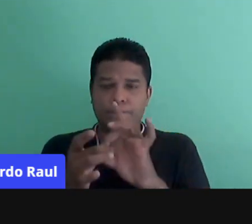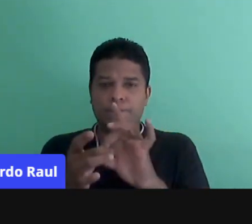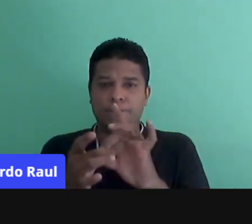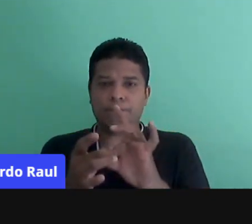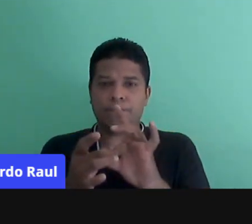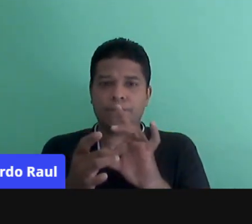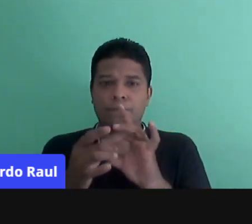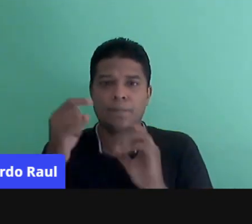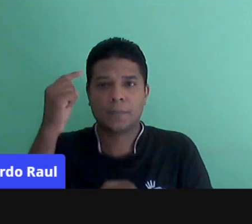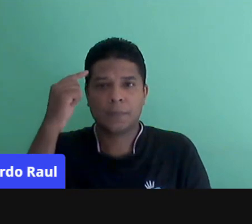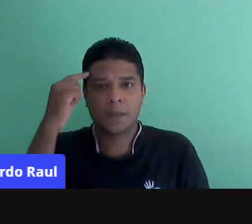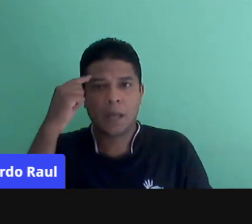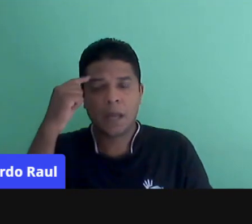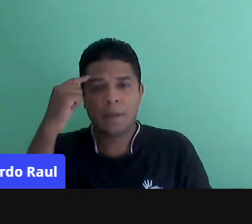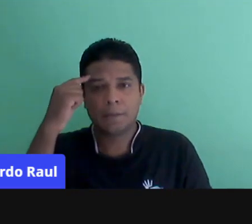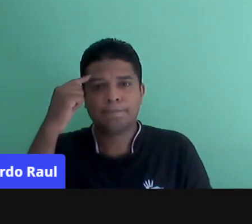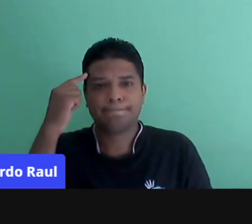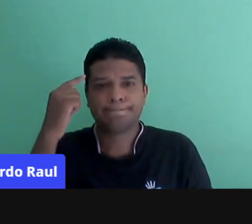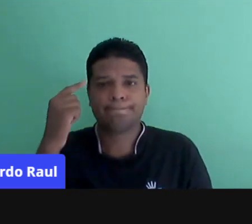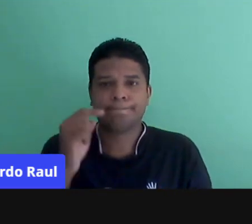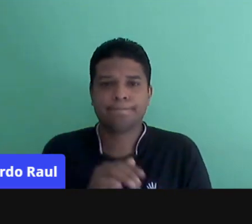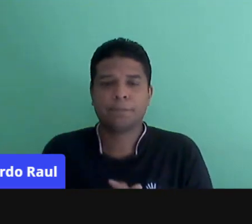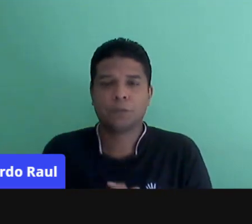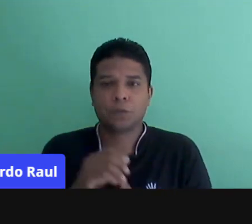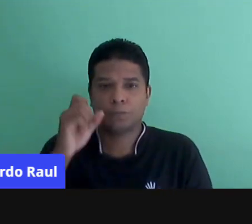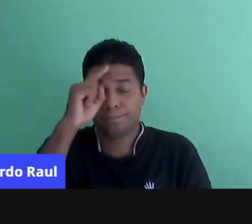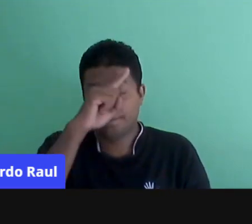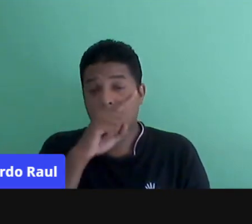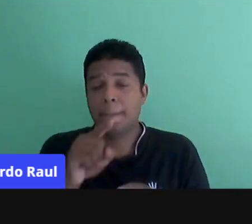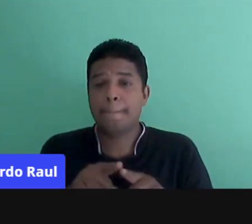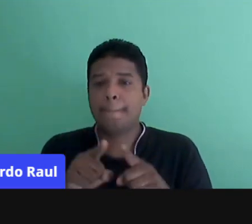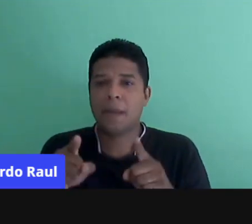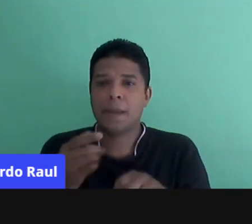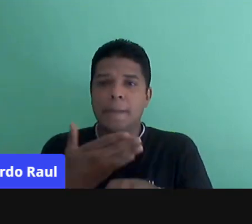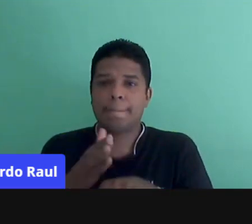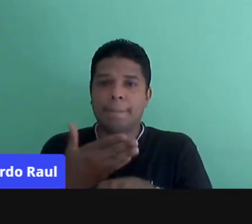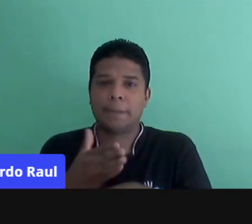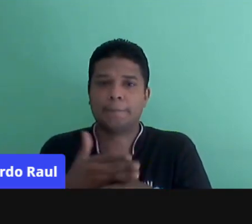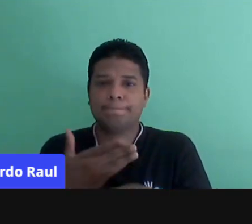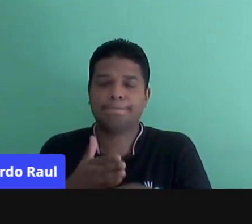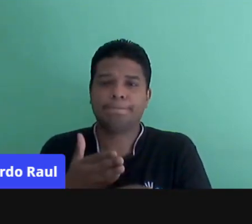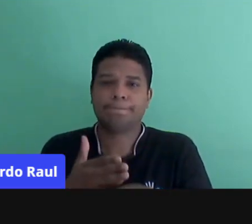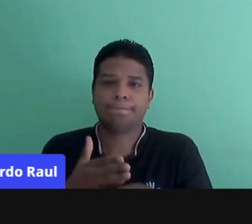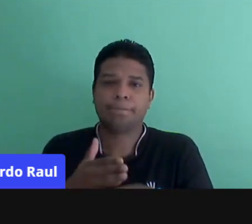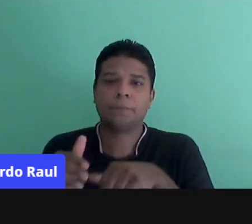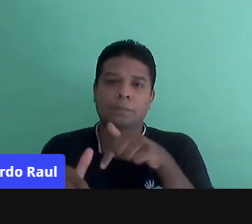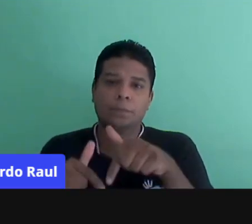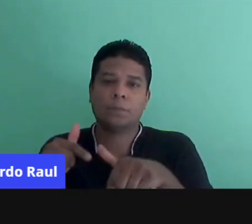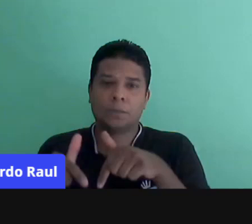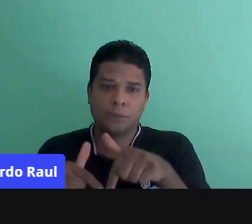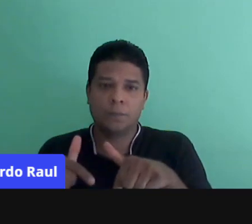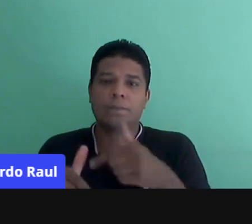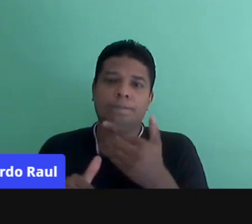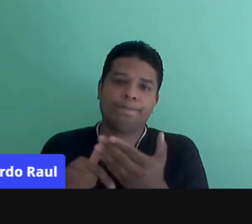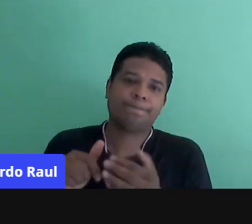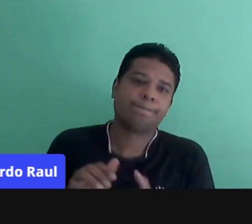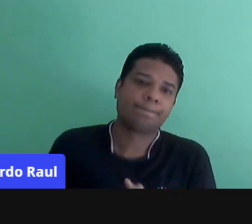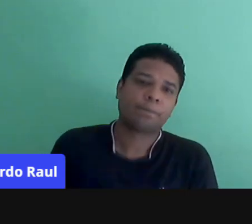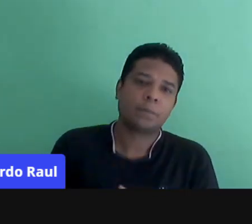nós sabemos que é um contexto emergencial, mas que a prática dialógica deve permear o meu trabalho de professor.